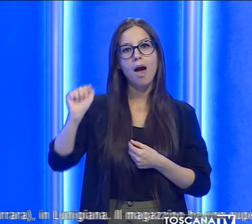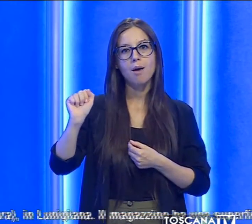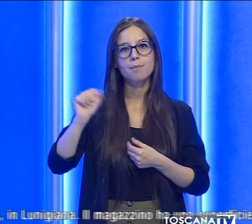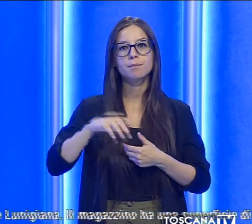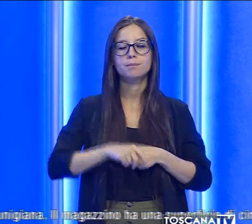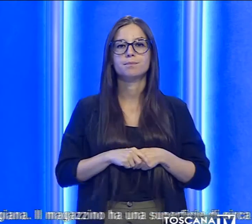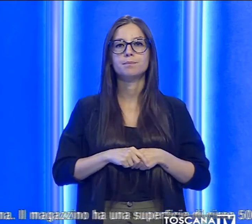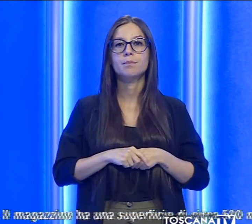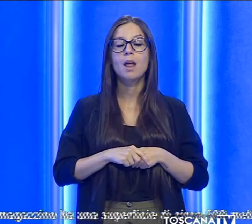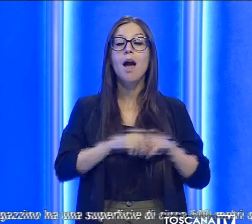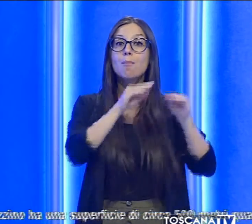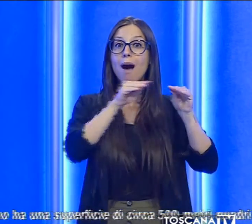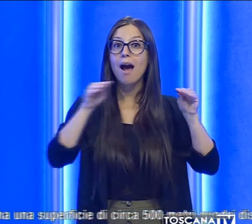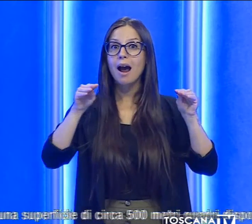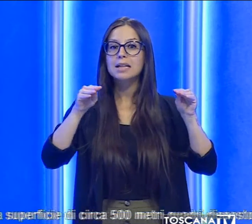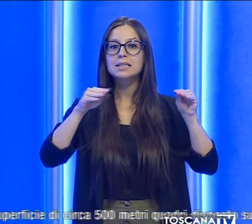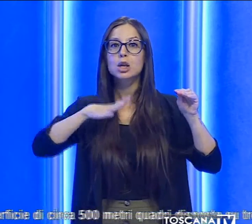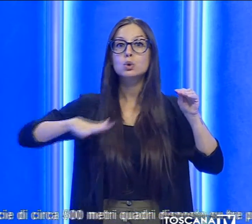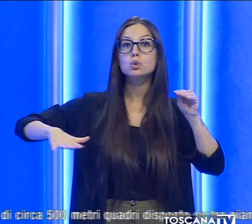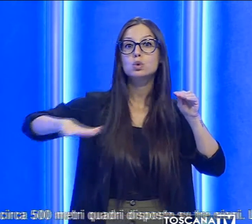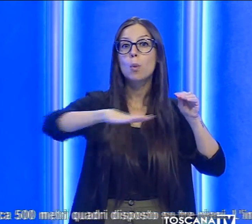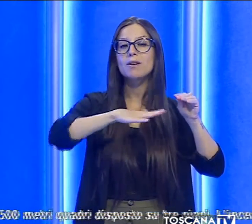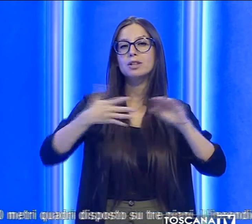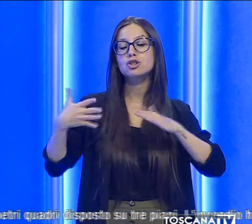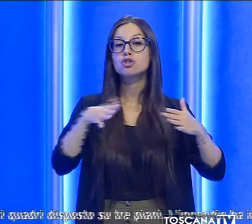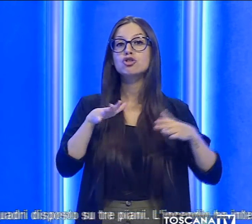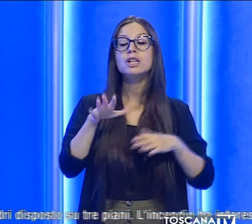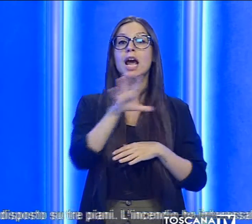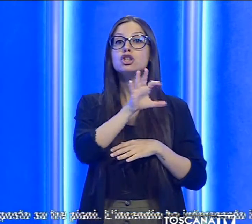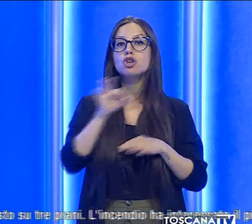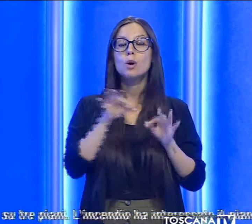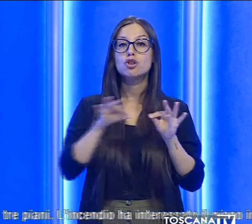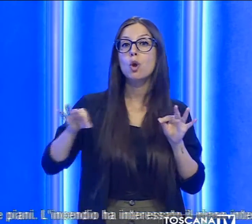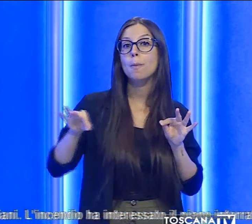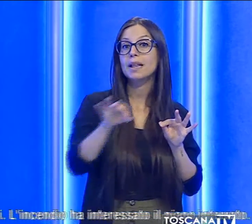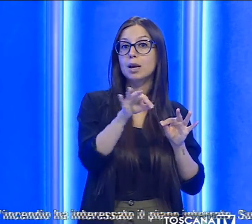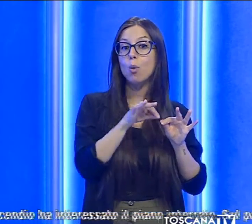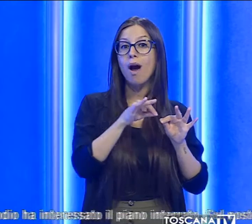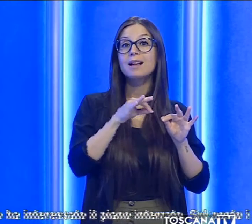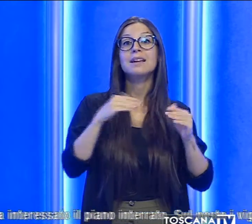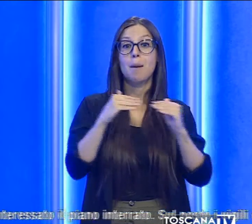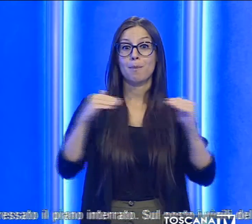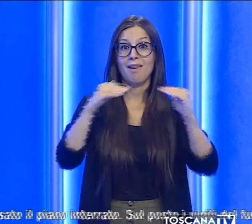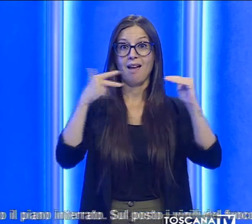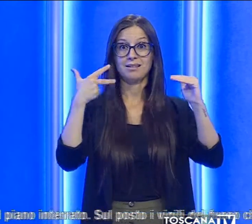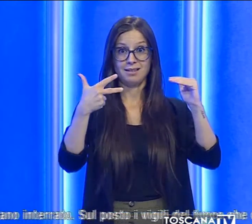Il magazzino ha una superficie di circa 500 metri quadri disposto su tre piani.